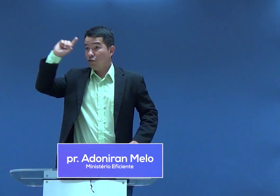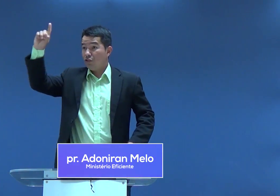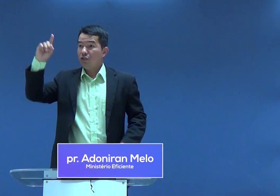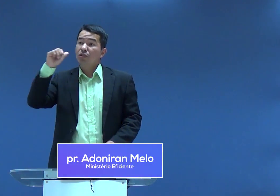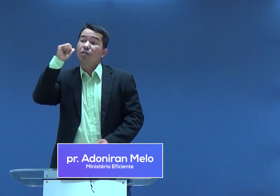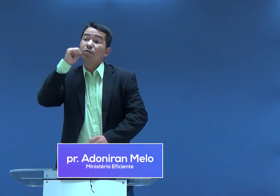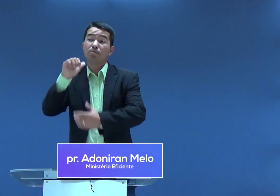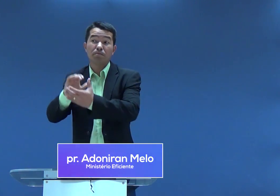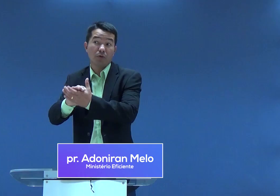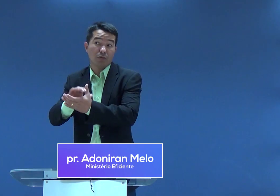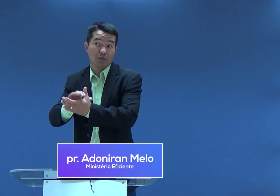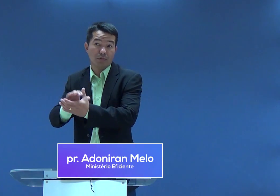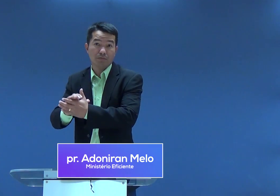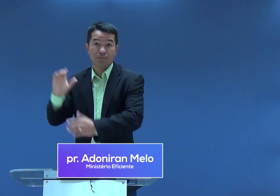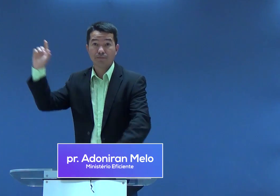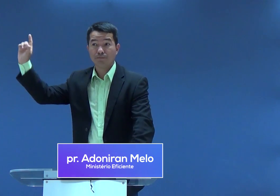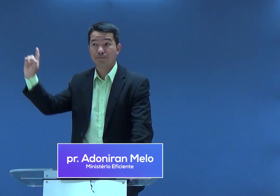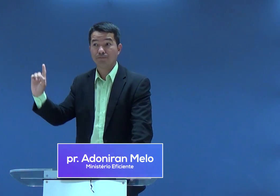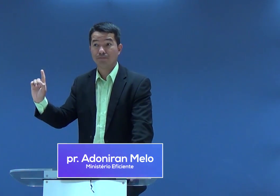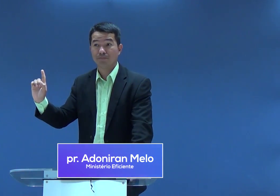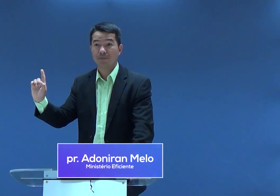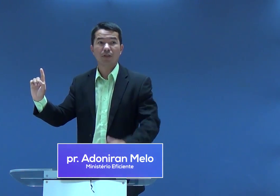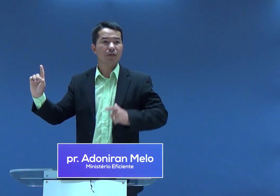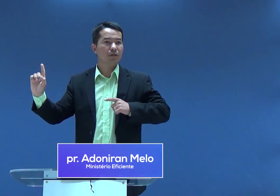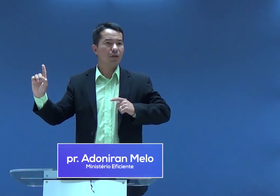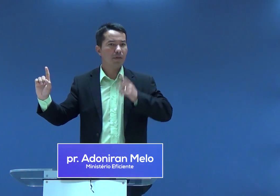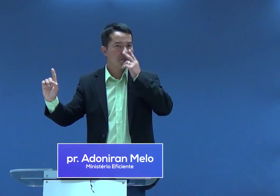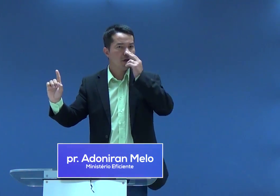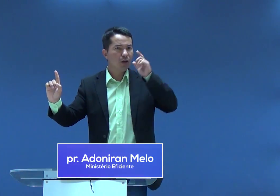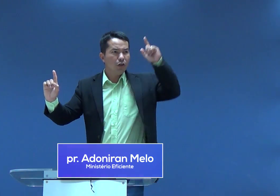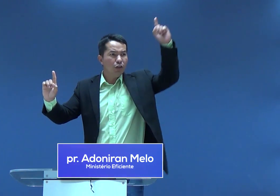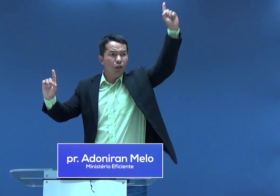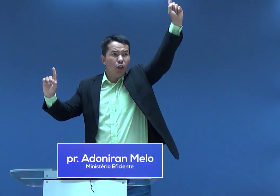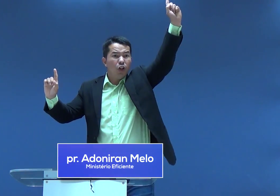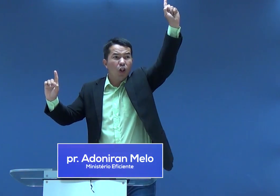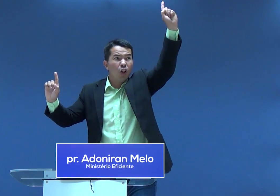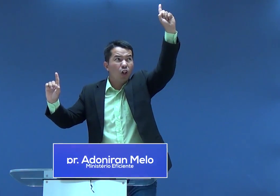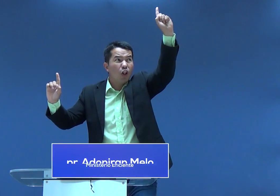Mas um certo dia, a esposa dele se aproximou, né? E parece que...